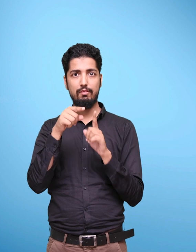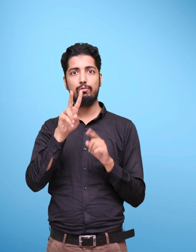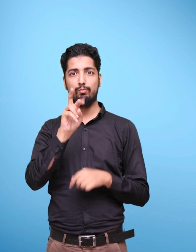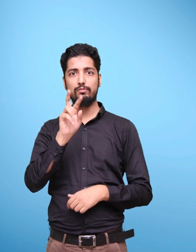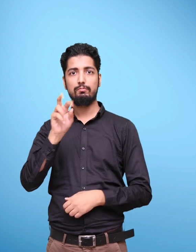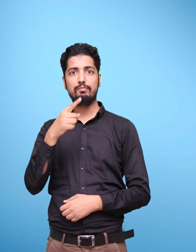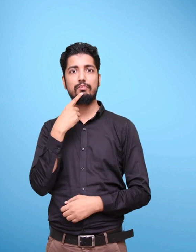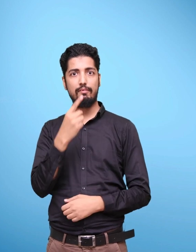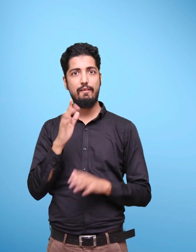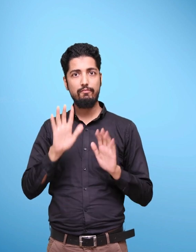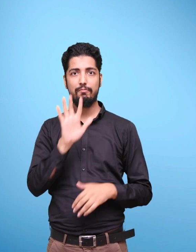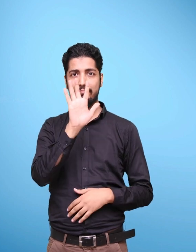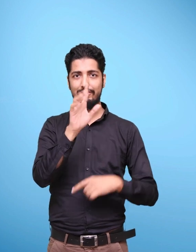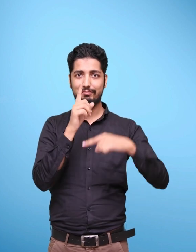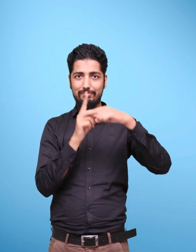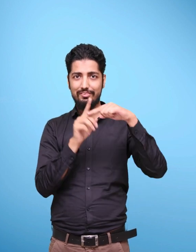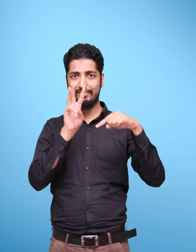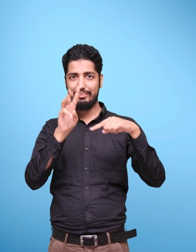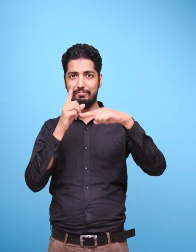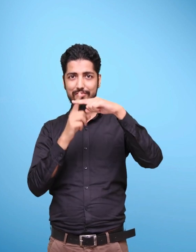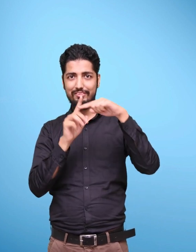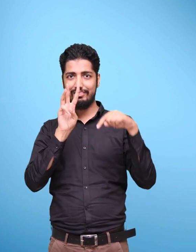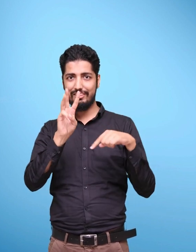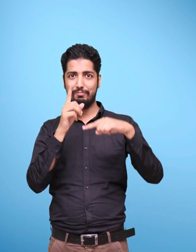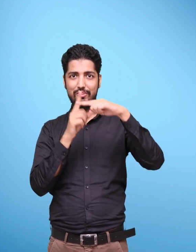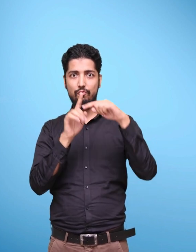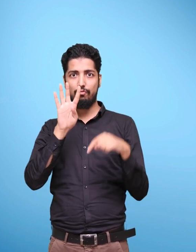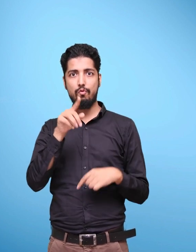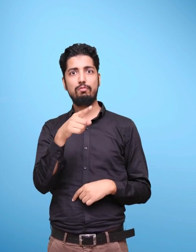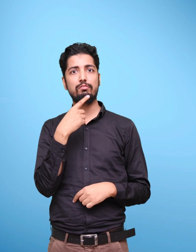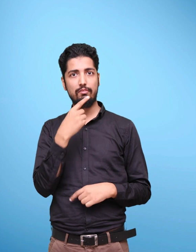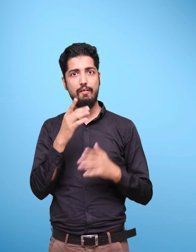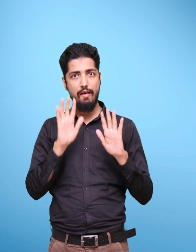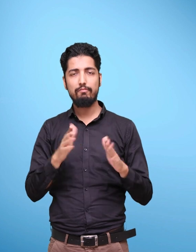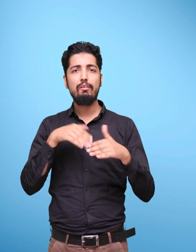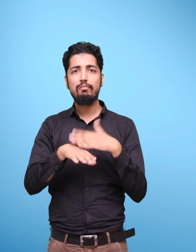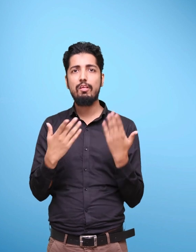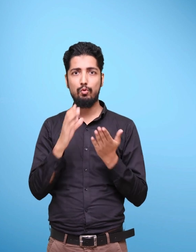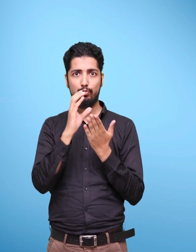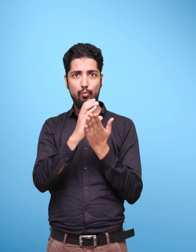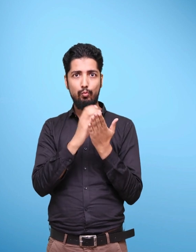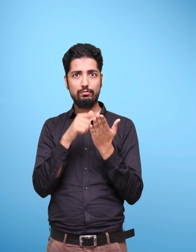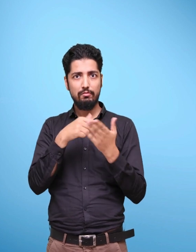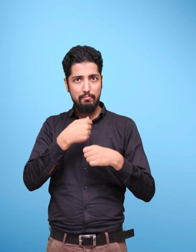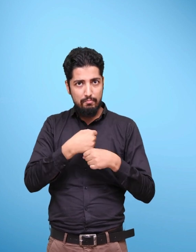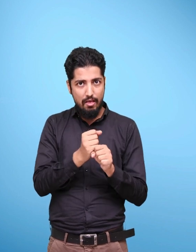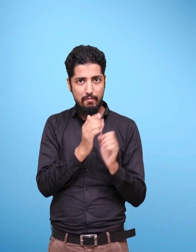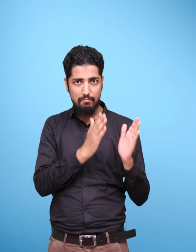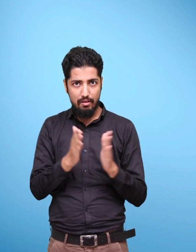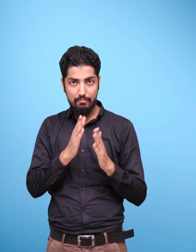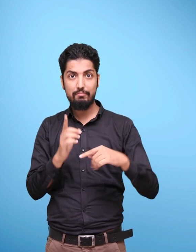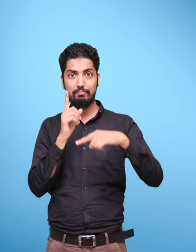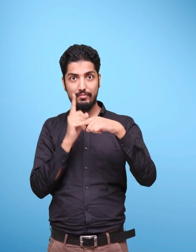The National Education Policy 2020 envisioned a 5 plus 3 plus 3 plus 4 curricular